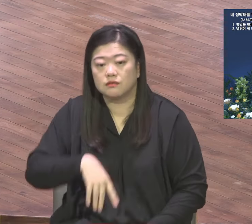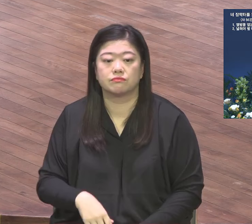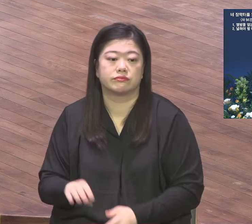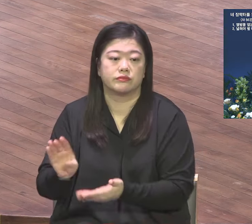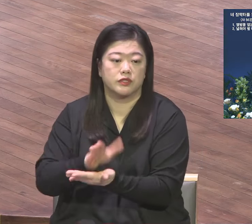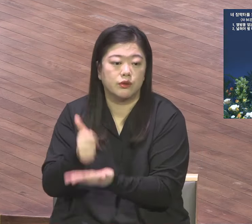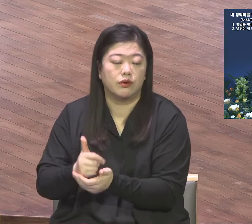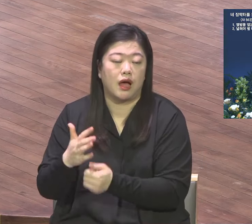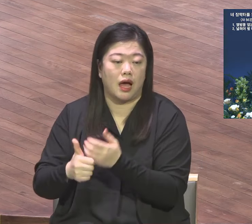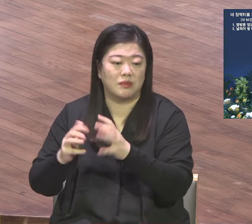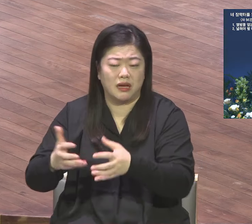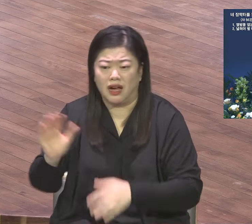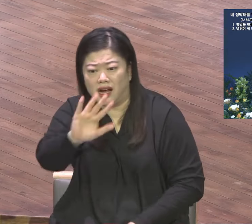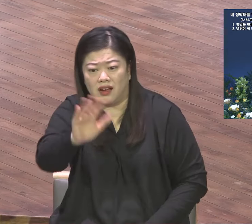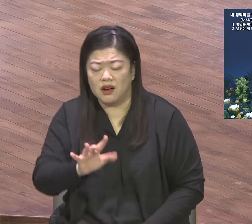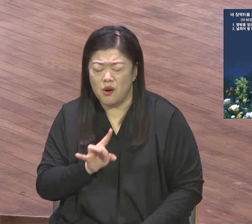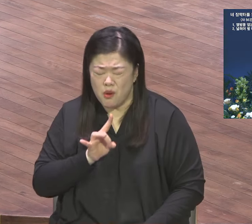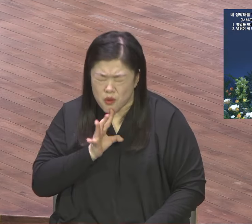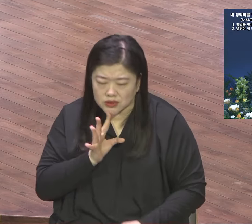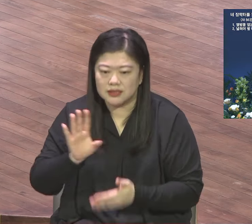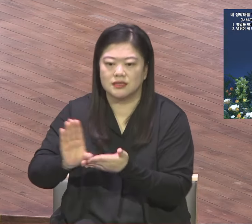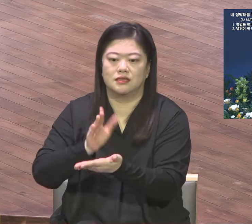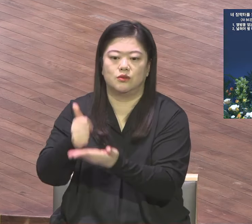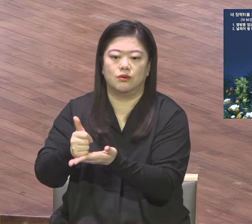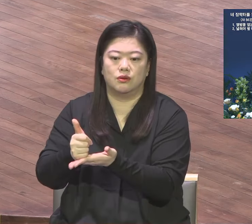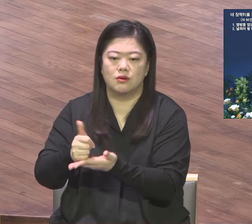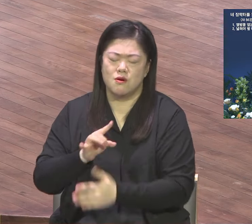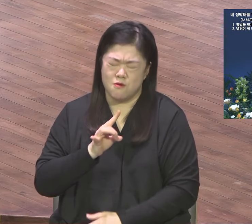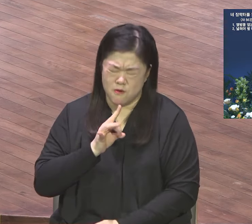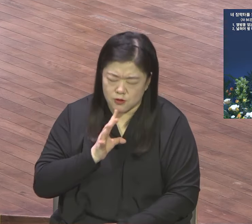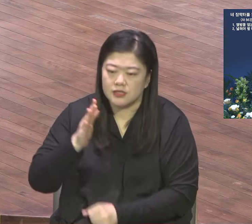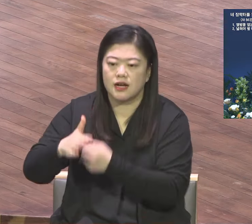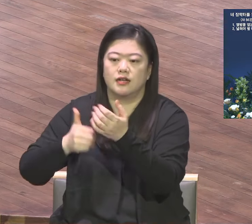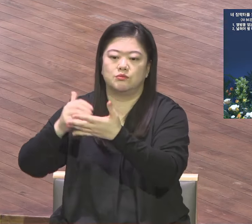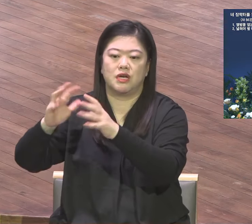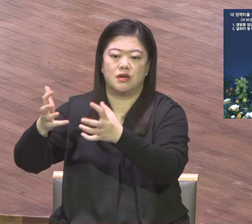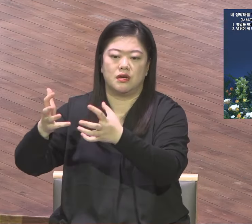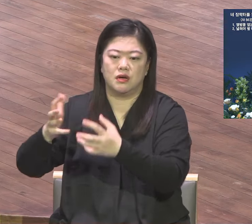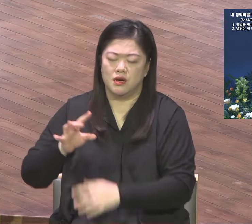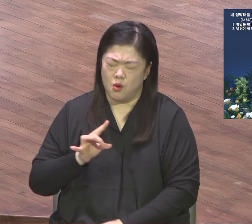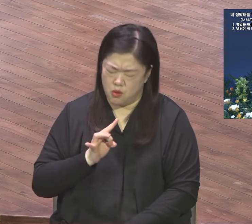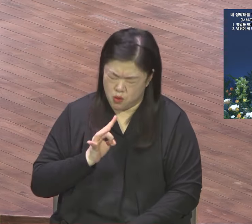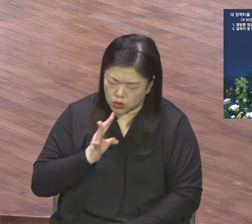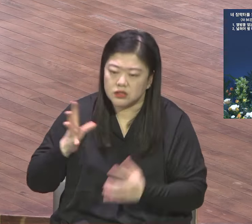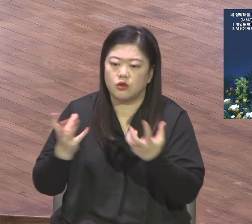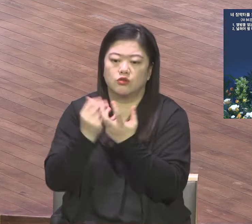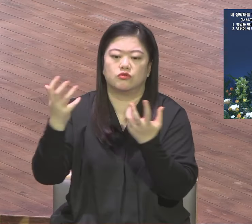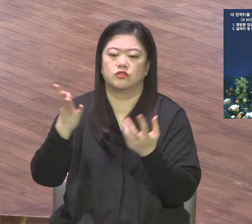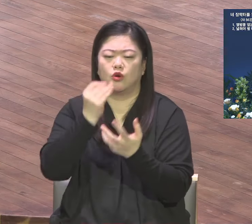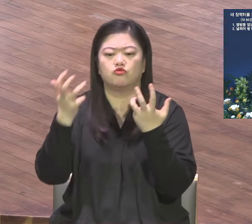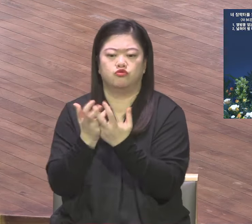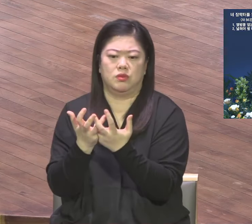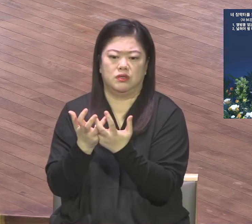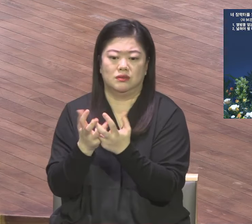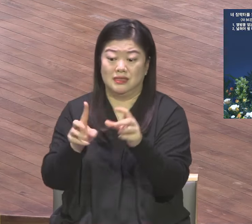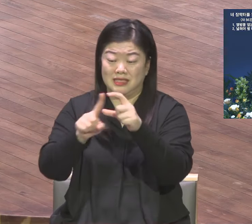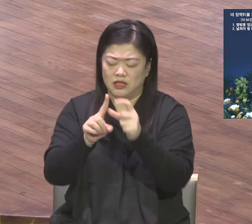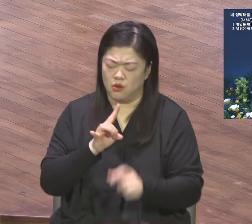오직을 발견을 하게 되면 리더 주도자가 되어있어요 제가 오직을 발견하니까 그렇게 되더라고 되어져